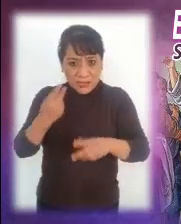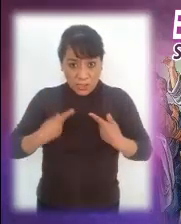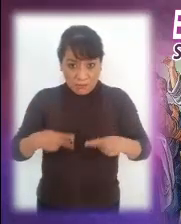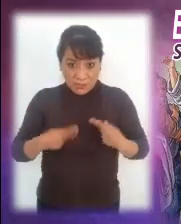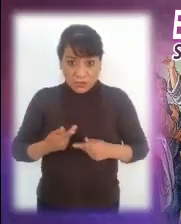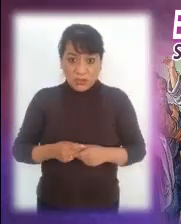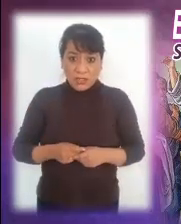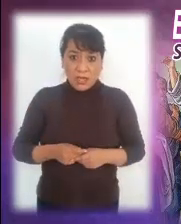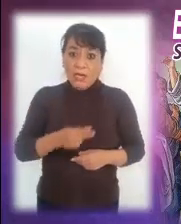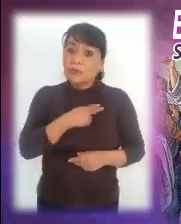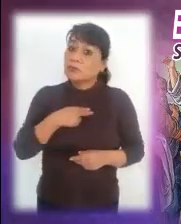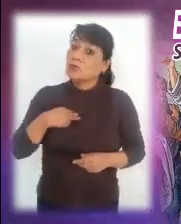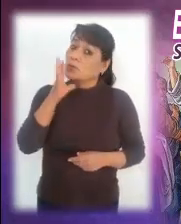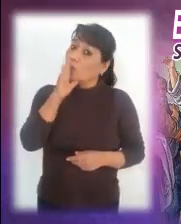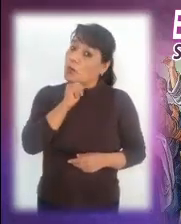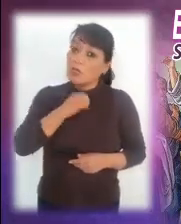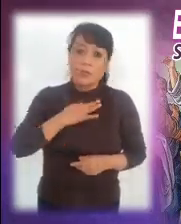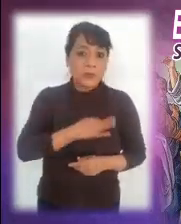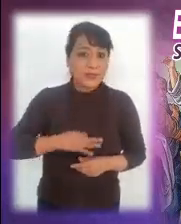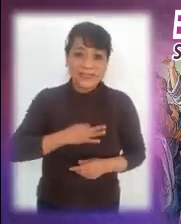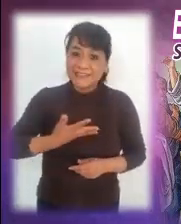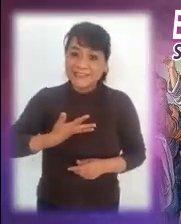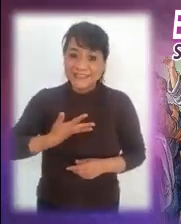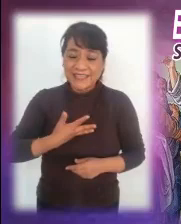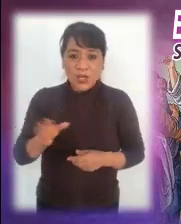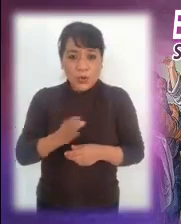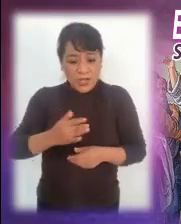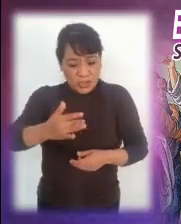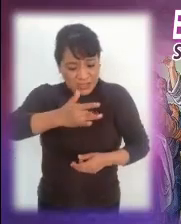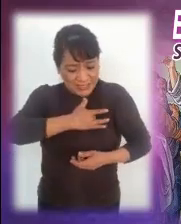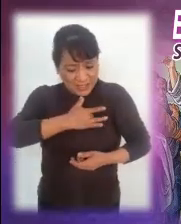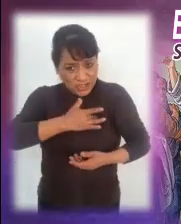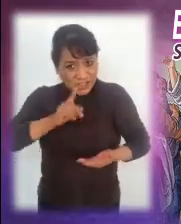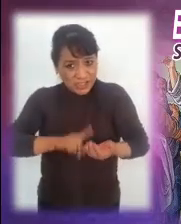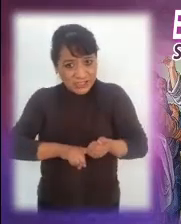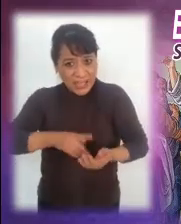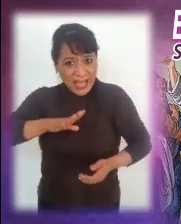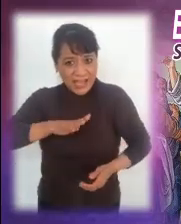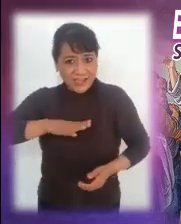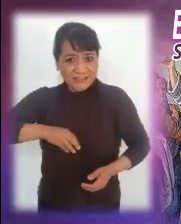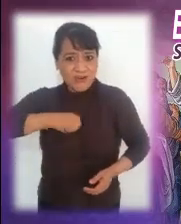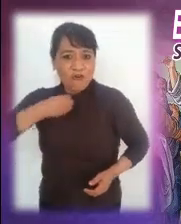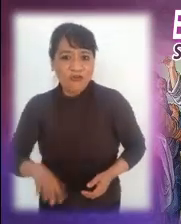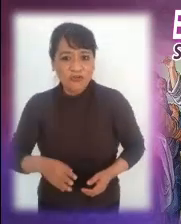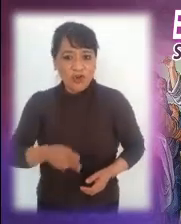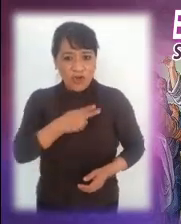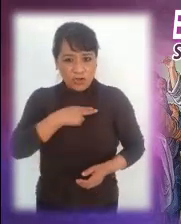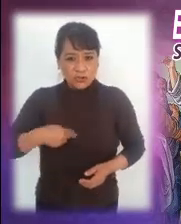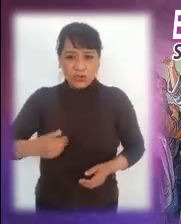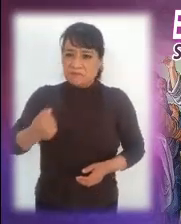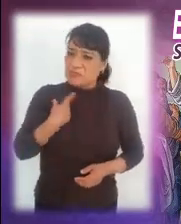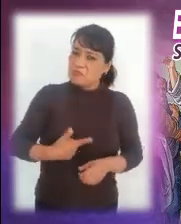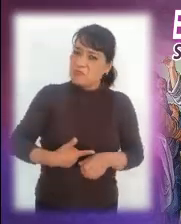No se puede ser feliz cuando se tiene en el corazón el odio. Los más dañados somos